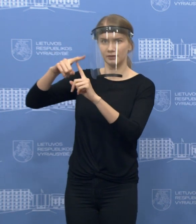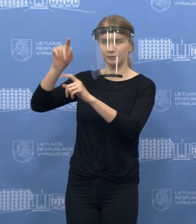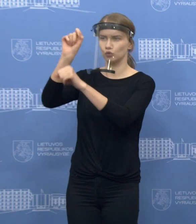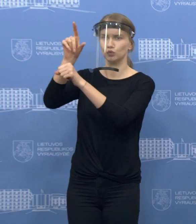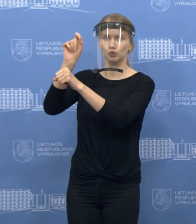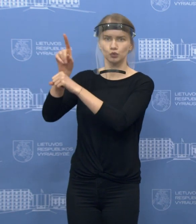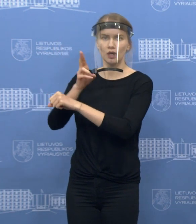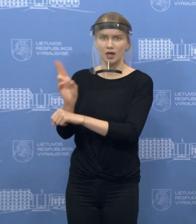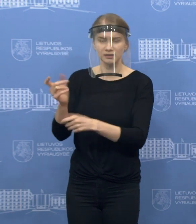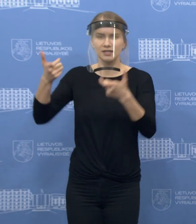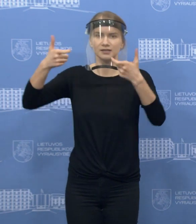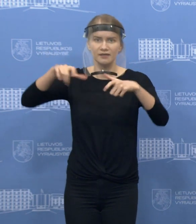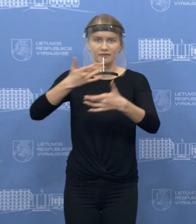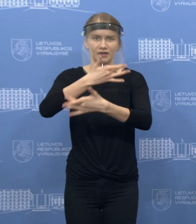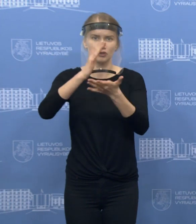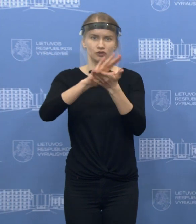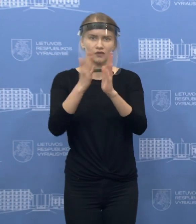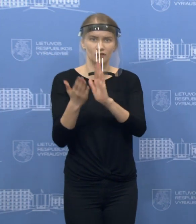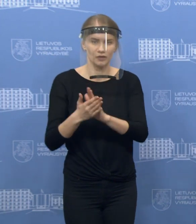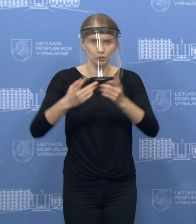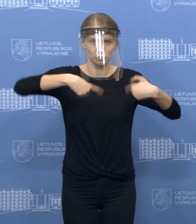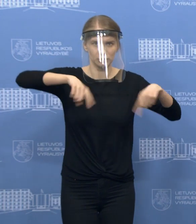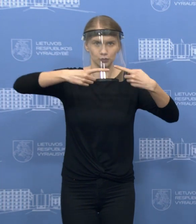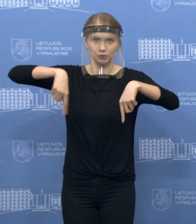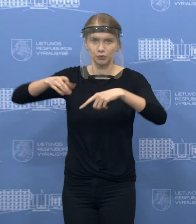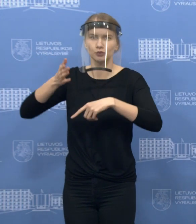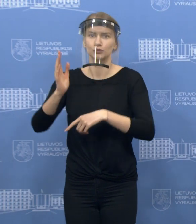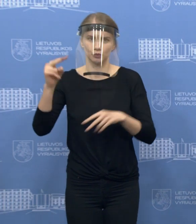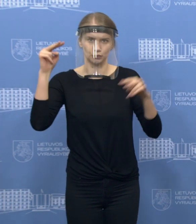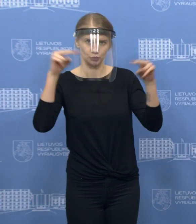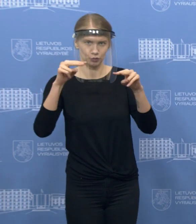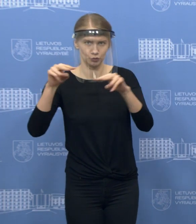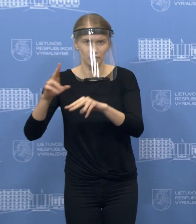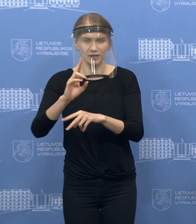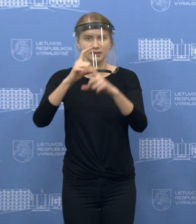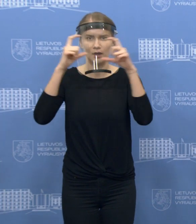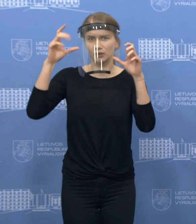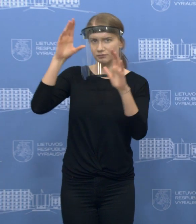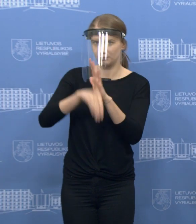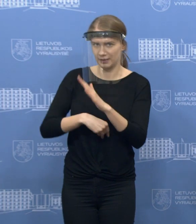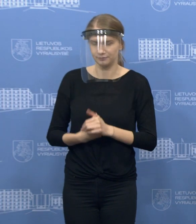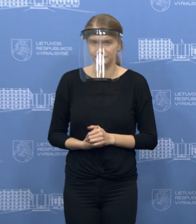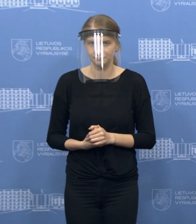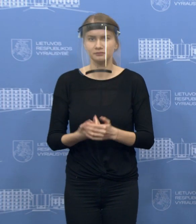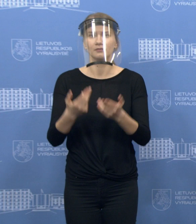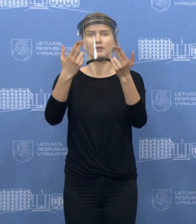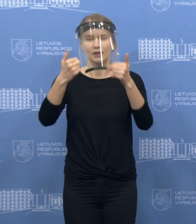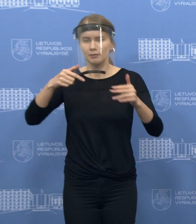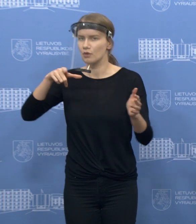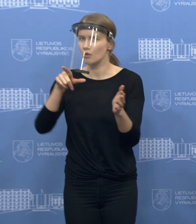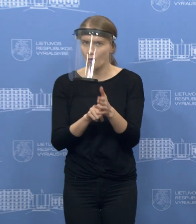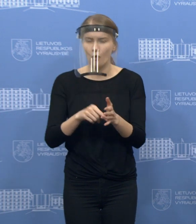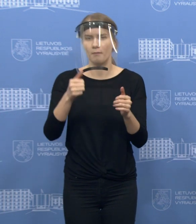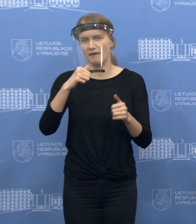valdybių, viešios tvarkos padaliniai ir panašiai, panašiai struktūros. Taip, teoriškai ir praktiškai tokios sanktios